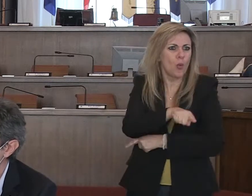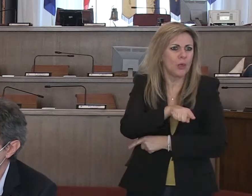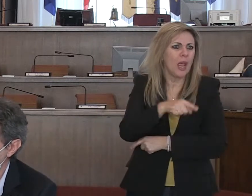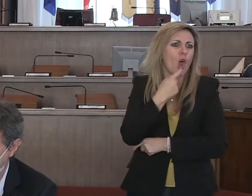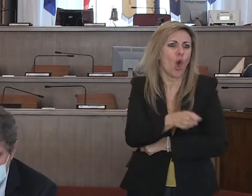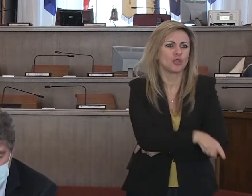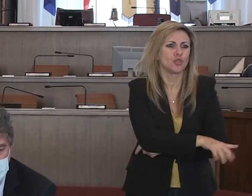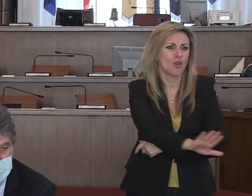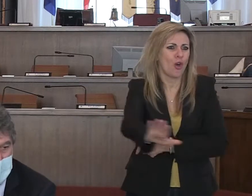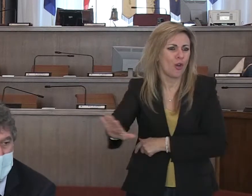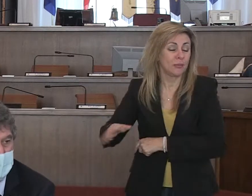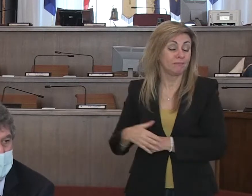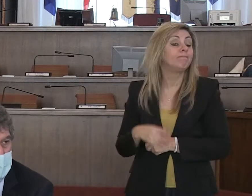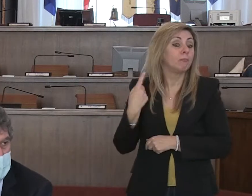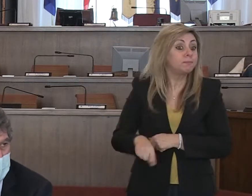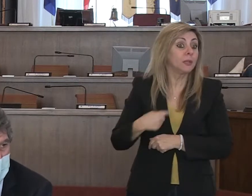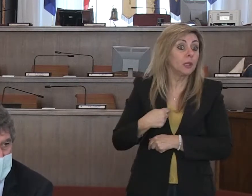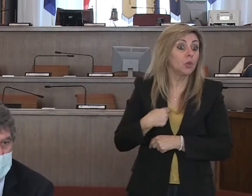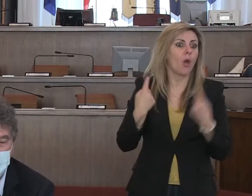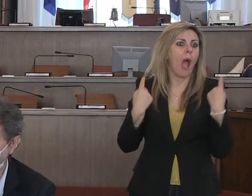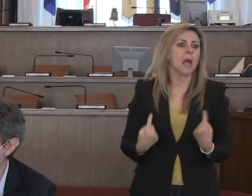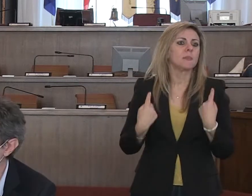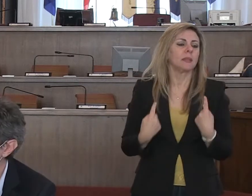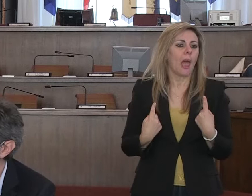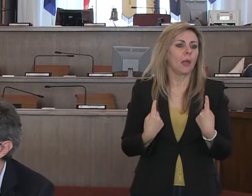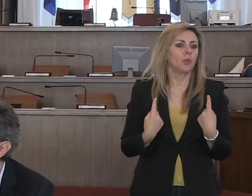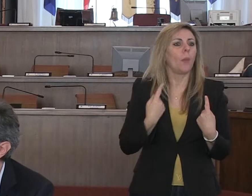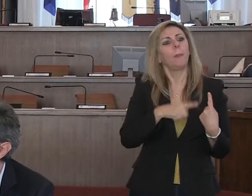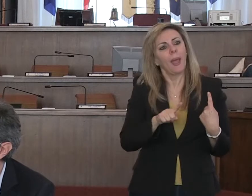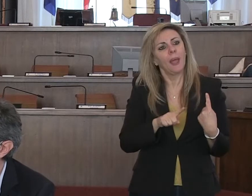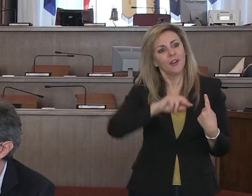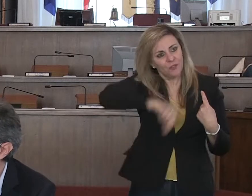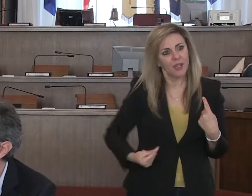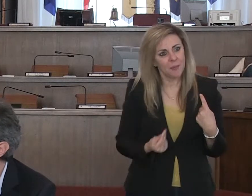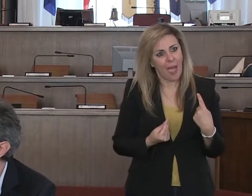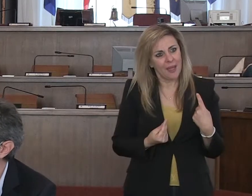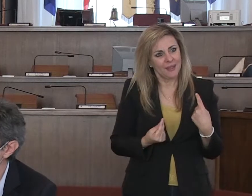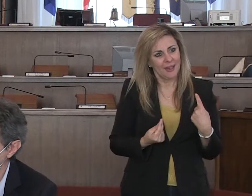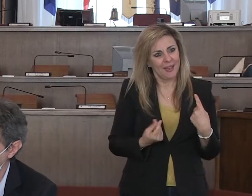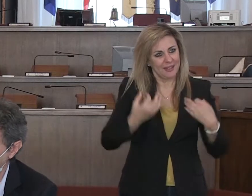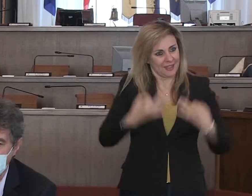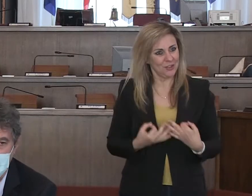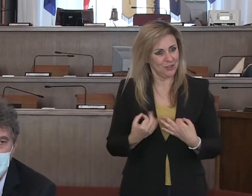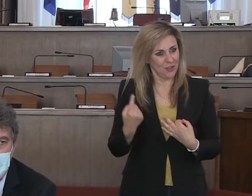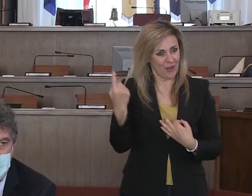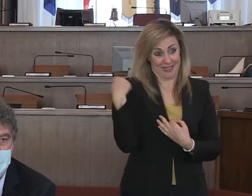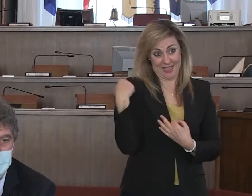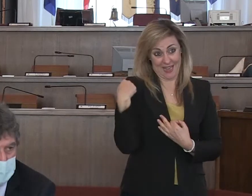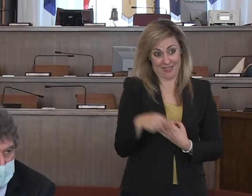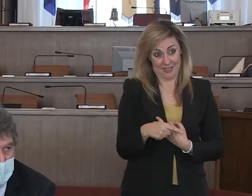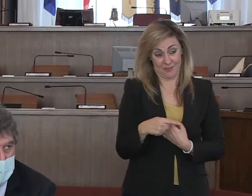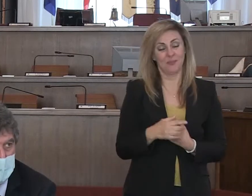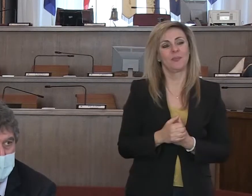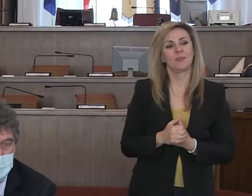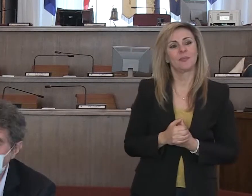io ho anche atteso qualche giorno, prima di assumere questa decisione, quando